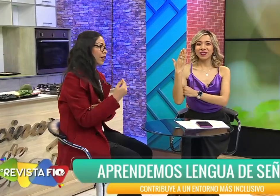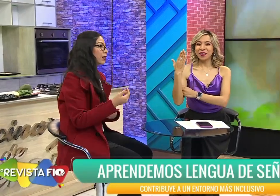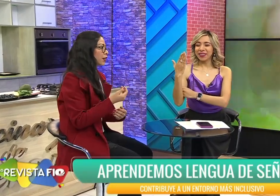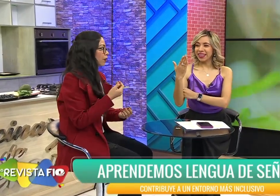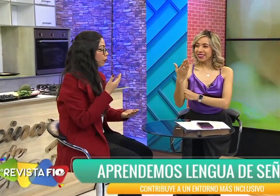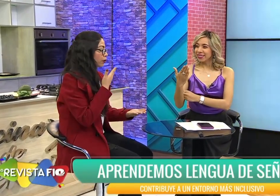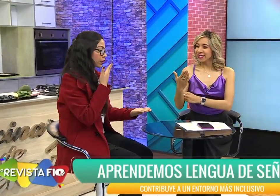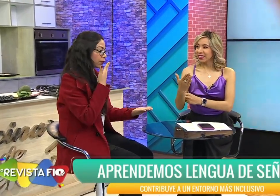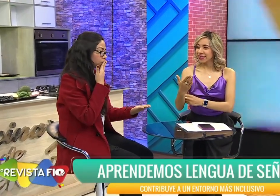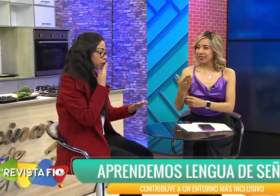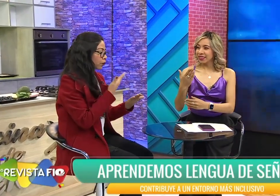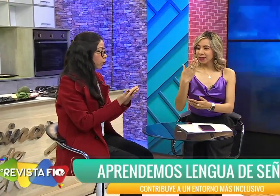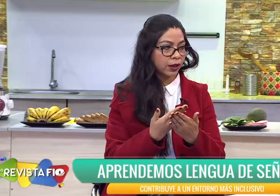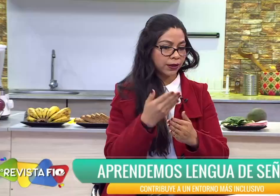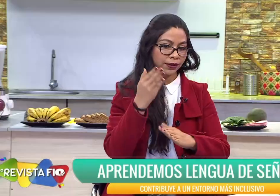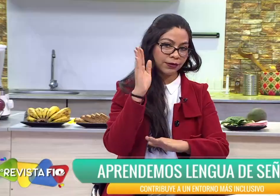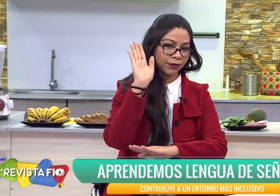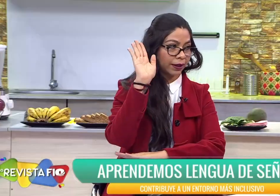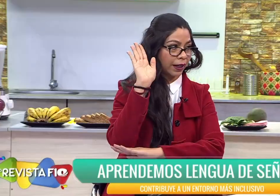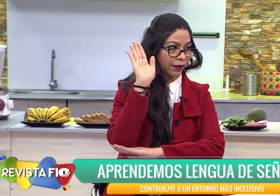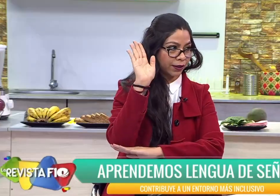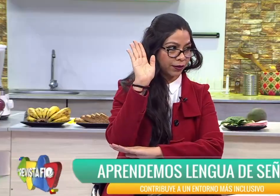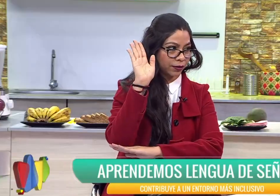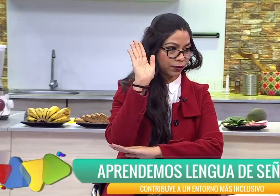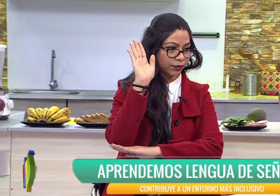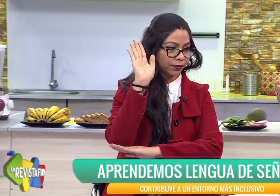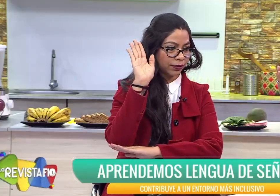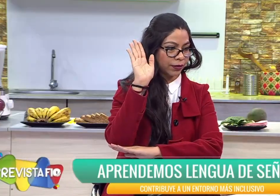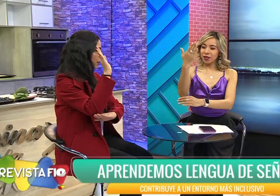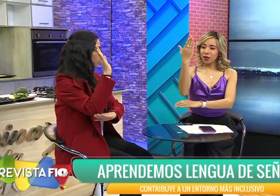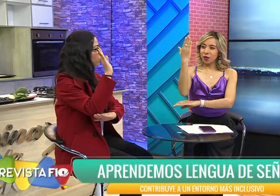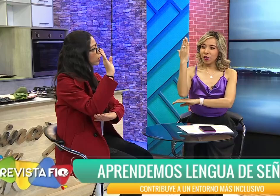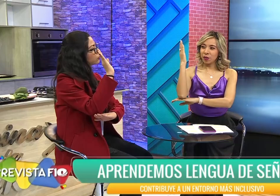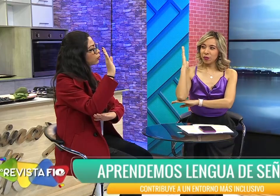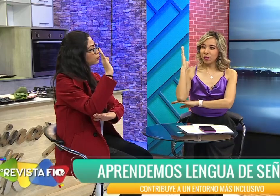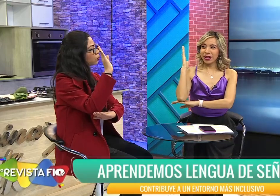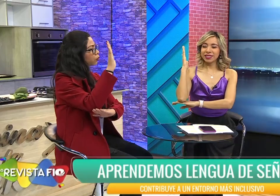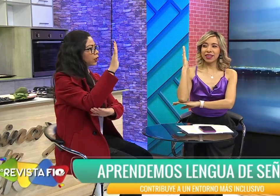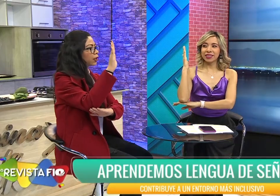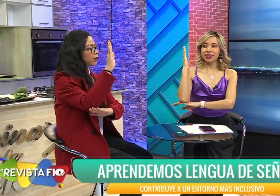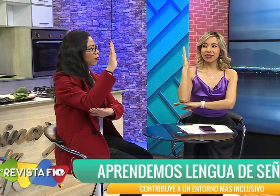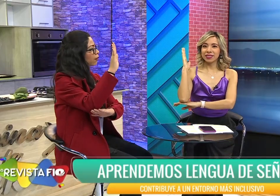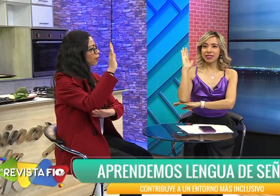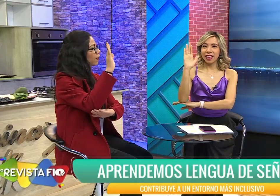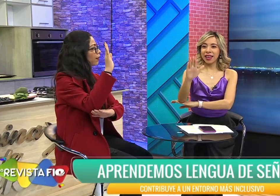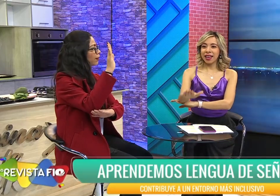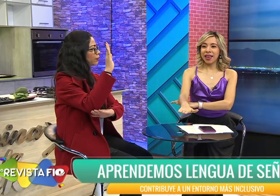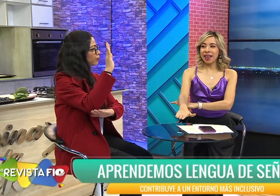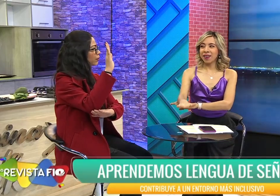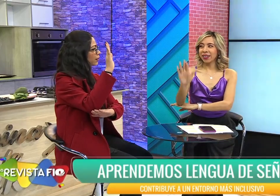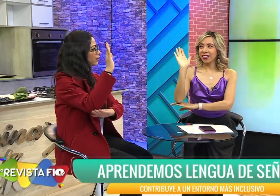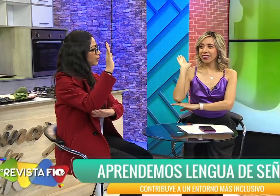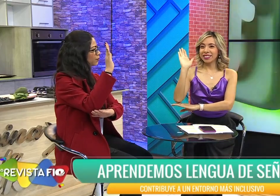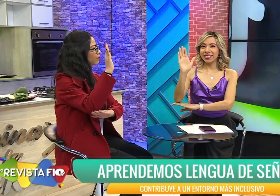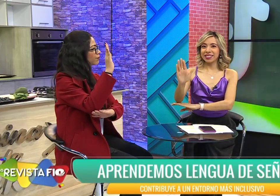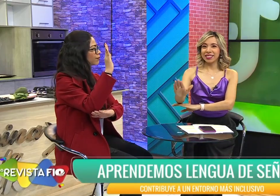Muy bien. Luego está buenas tardes. Es como que el sol se pone a... Buenas ¿me entiendes? Sí, sí, sí.